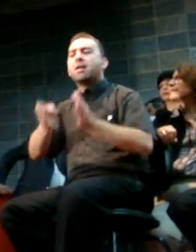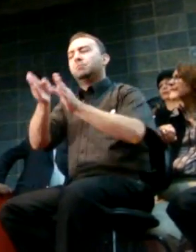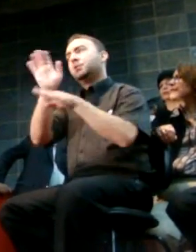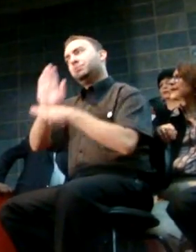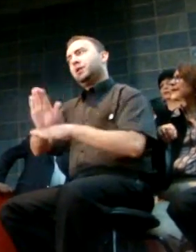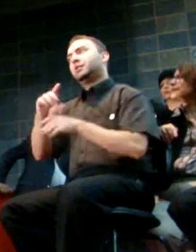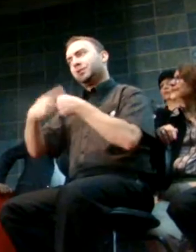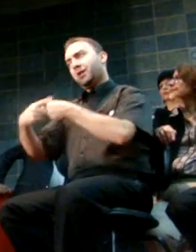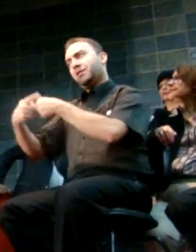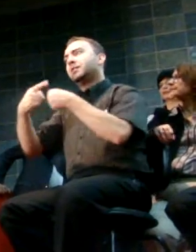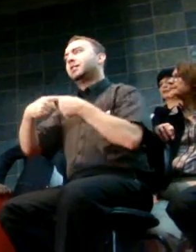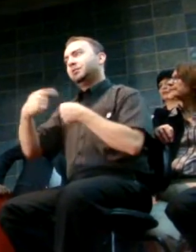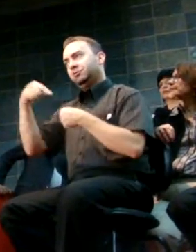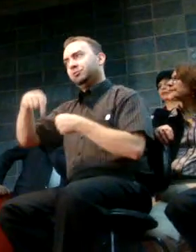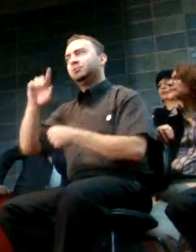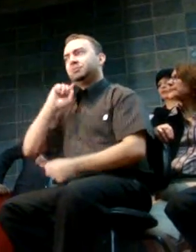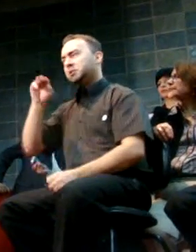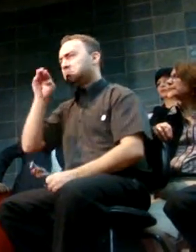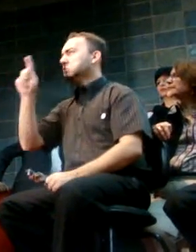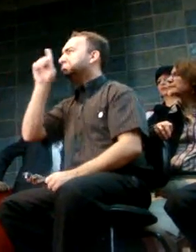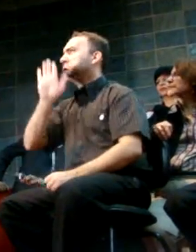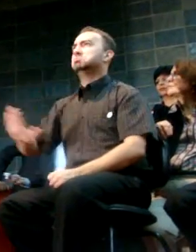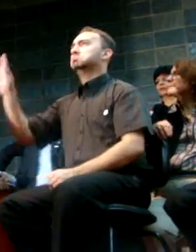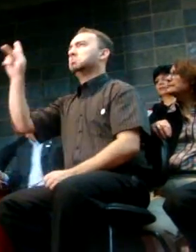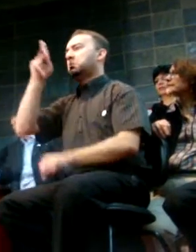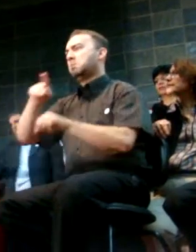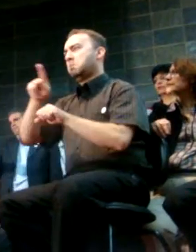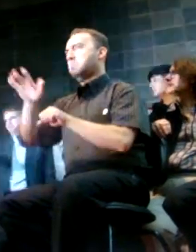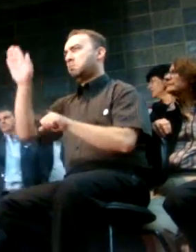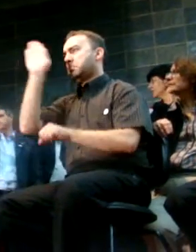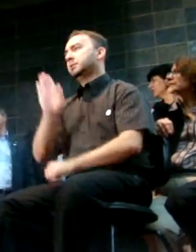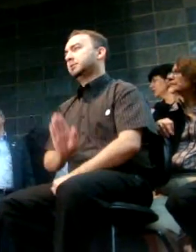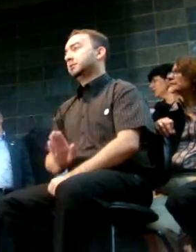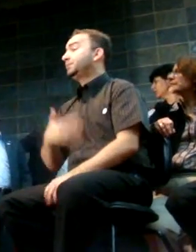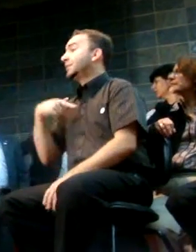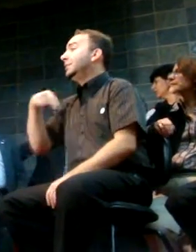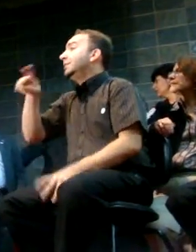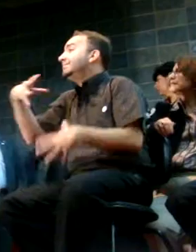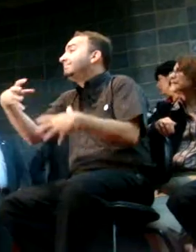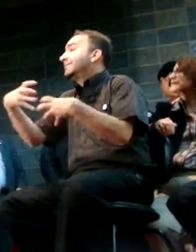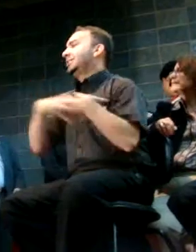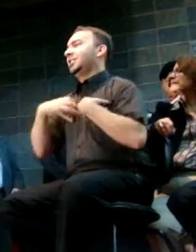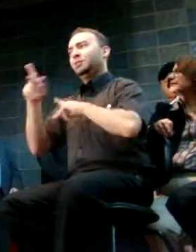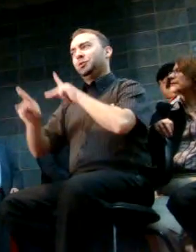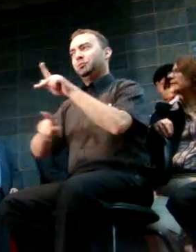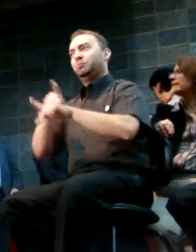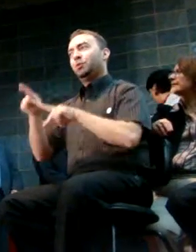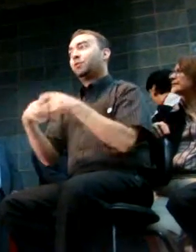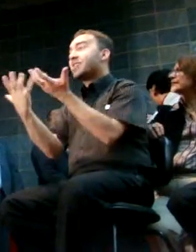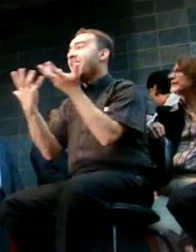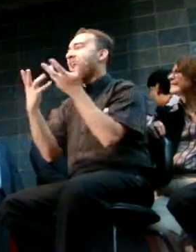de fazer com que o nosso povo pudesse ter esperança, de